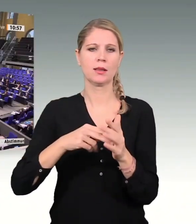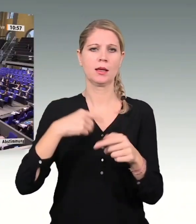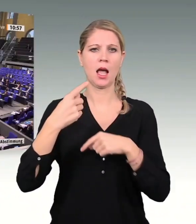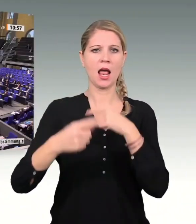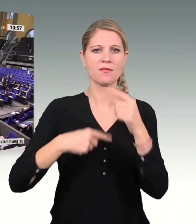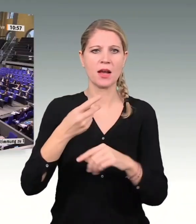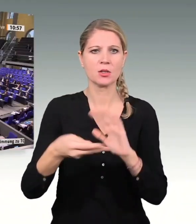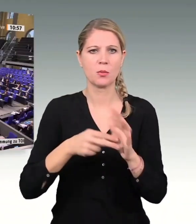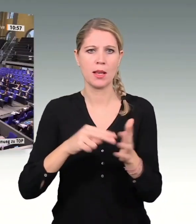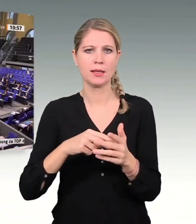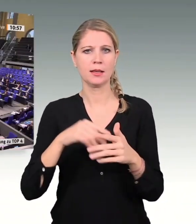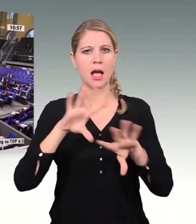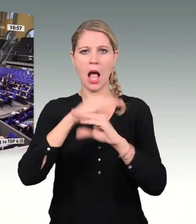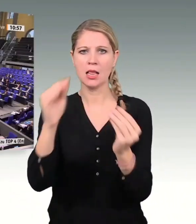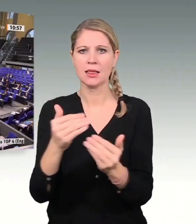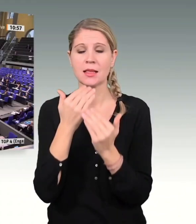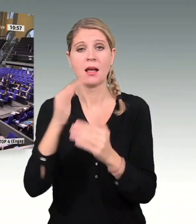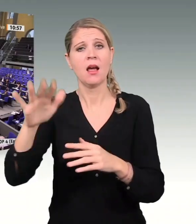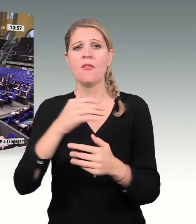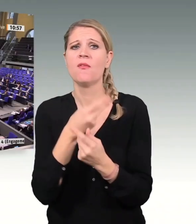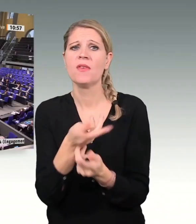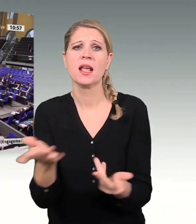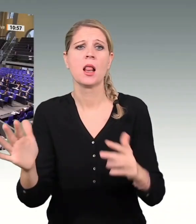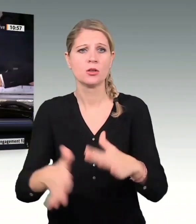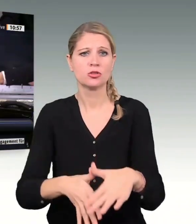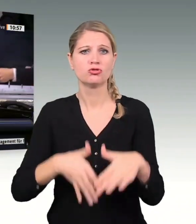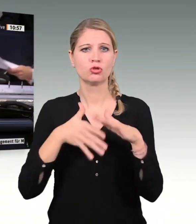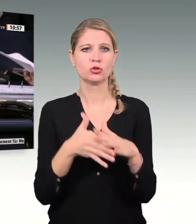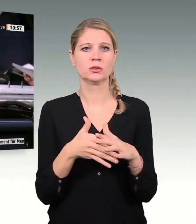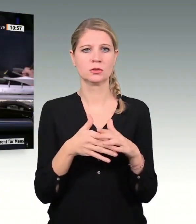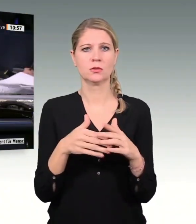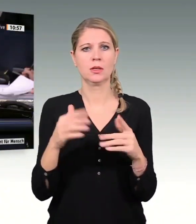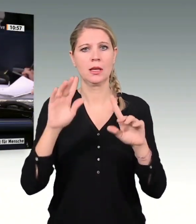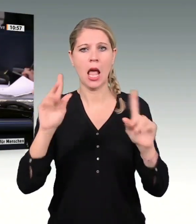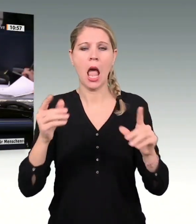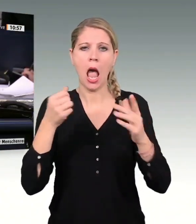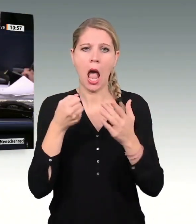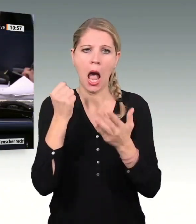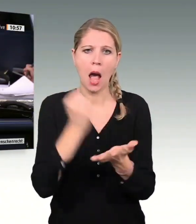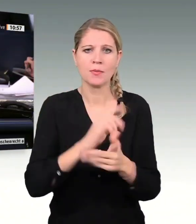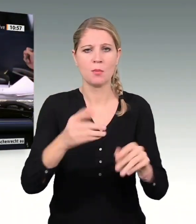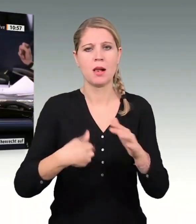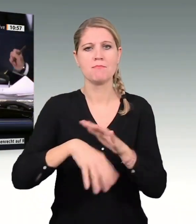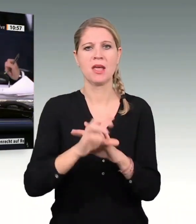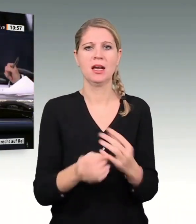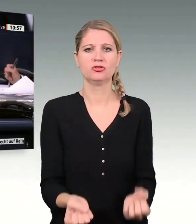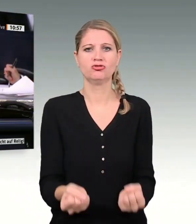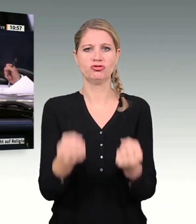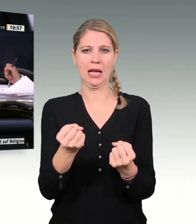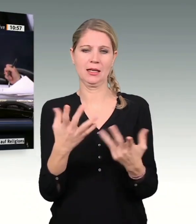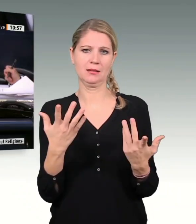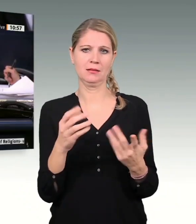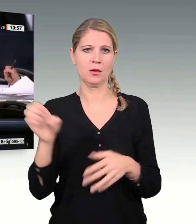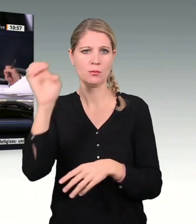Bevor ich den nächsten Redner aufrufe, erteile ich dem Abgeordneten Seitz aus der AfD-Fraktion einen Ordnungsruf.